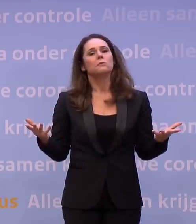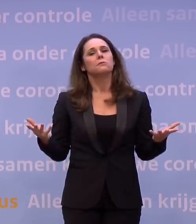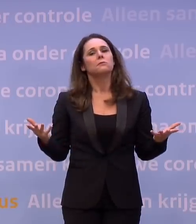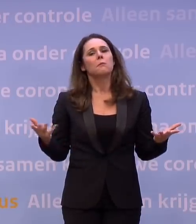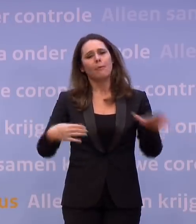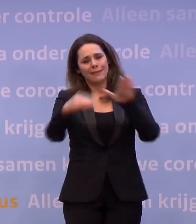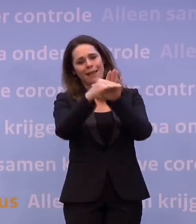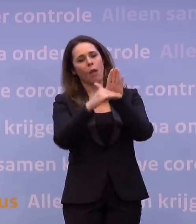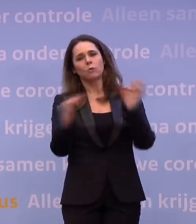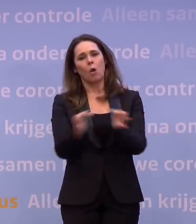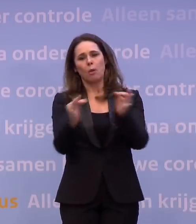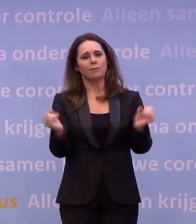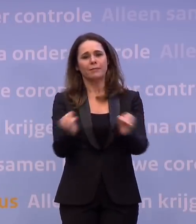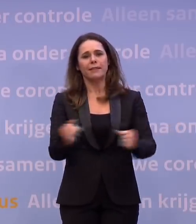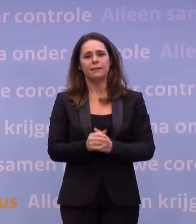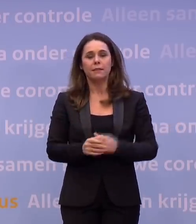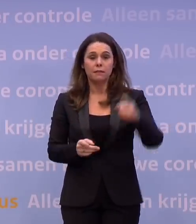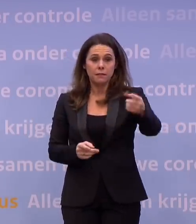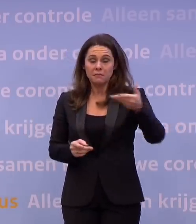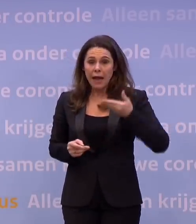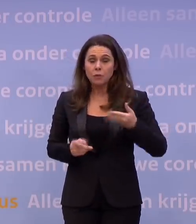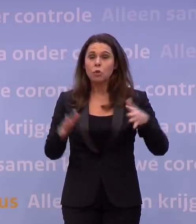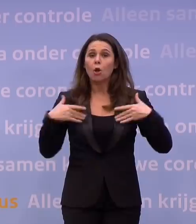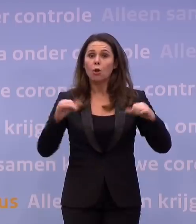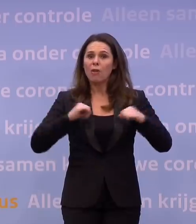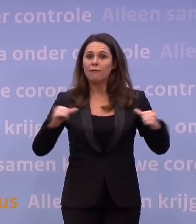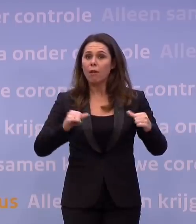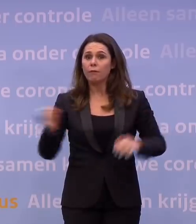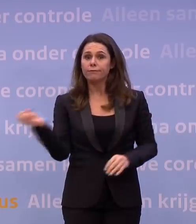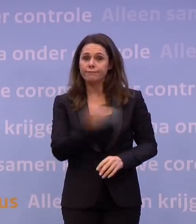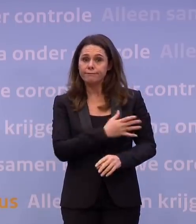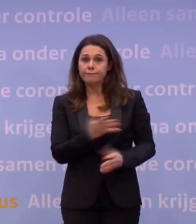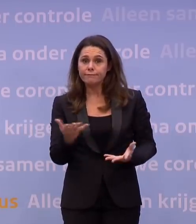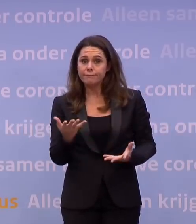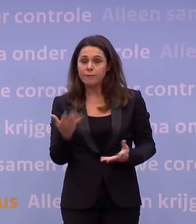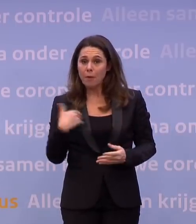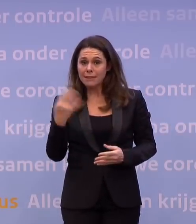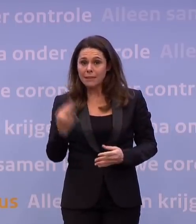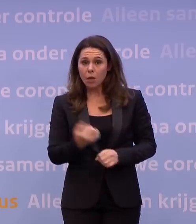oplossen. Dat werkt niet. Dus coronaverlof is van de baan helemaal, voor mensen die thuis moeten werken?